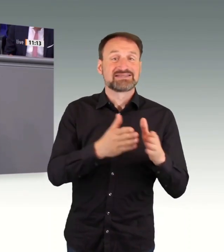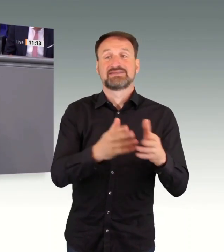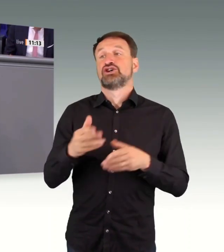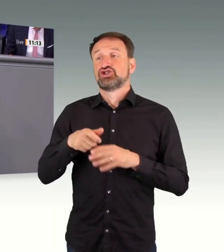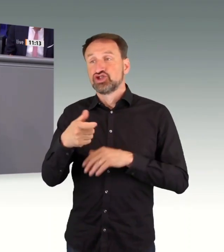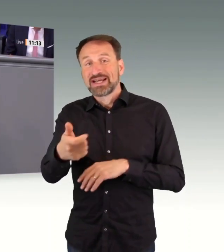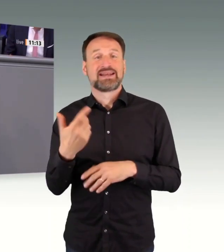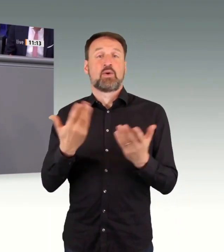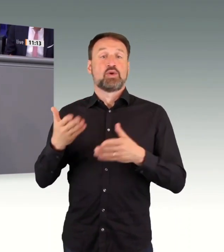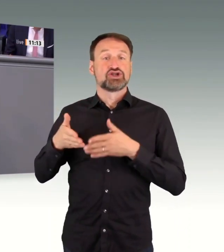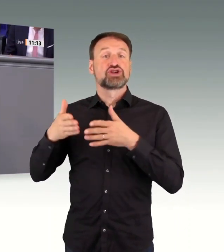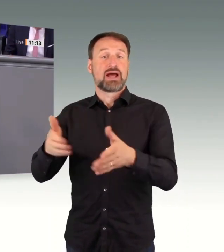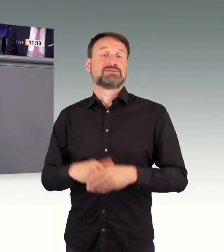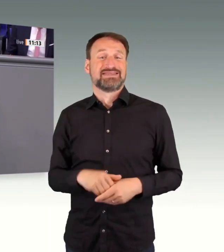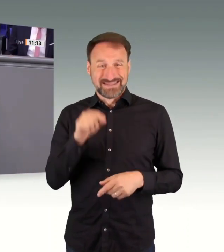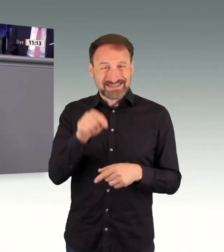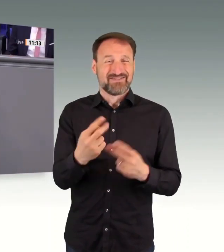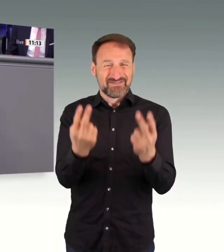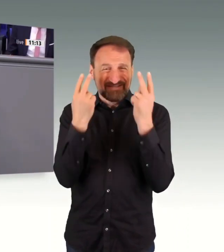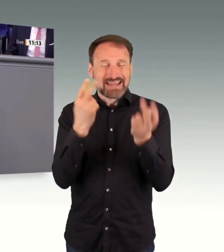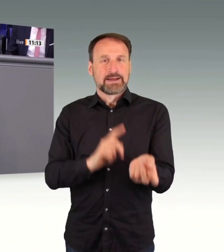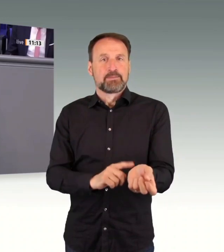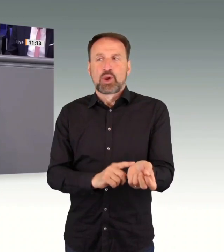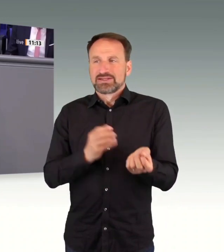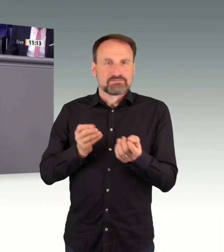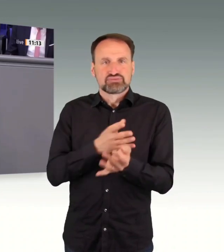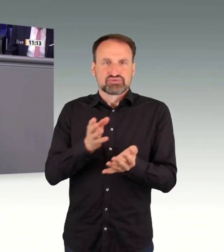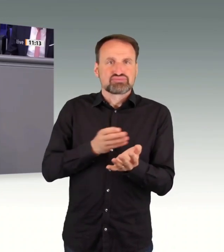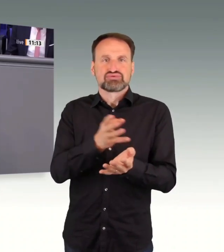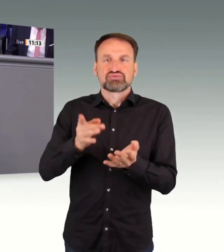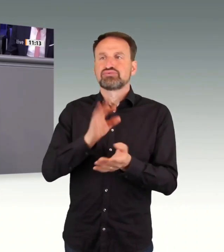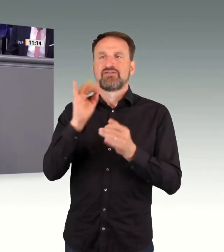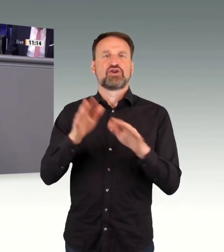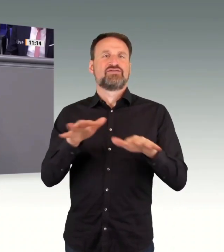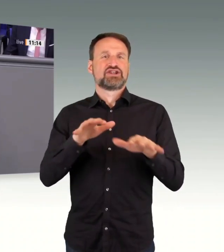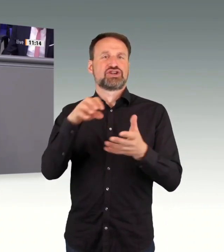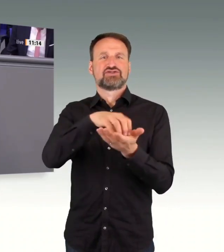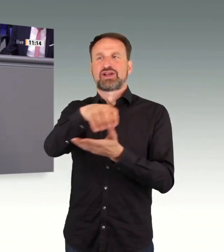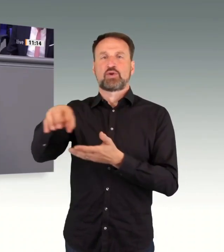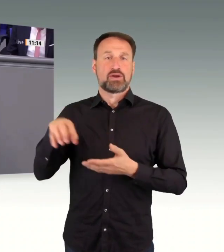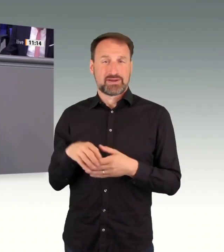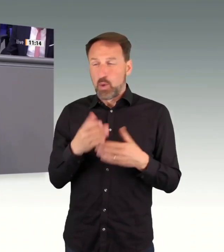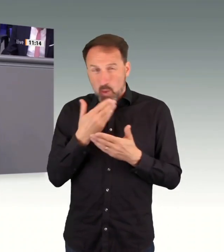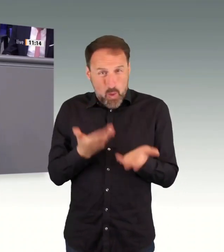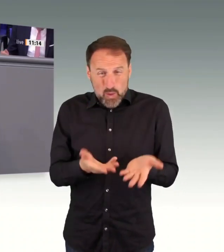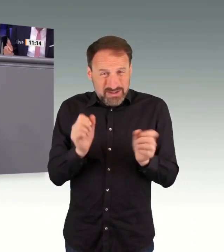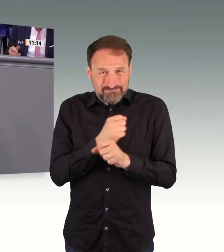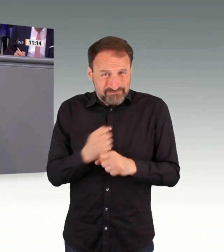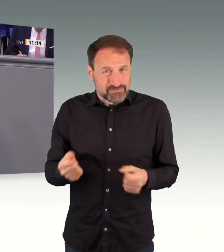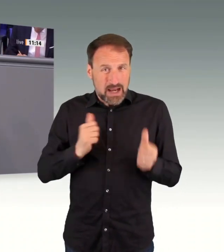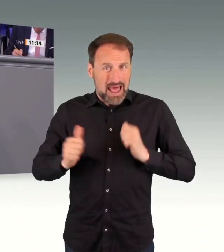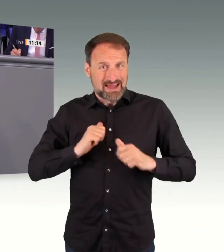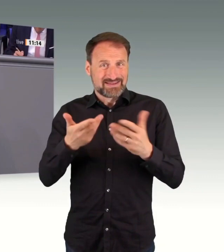Wirtschaftsstandorte. Ohne sie leidet auch die soziale Teilhabe in Stadt und Land. Und wir müssen auch auf vermehrte Starkregenereignisse,